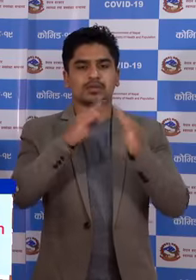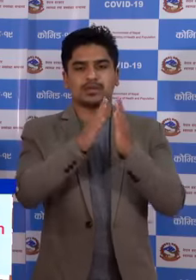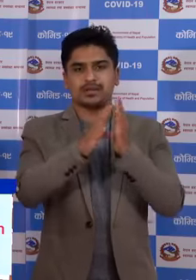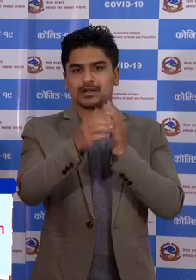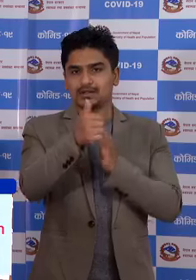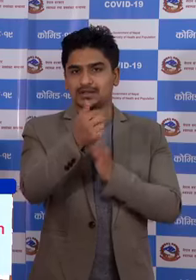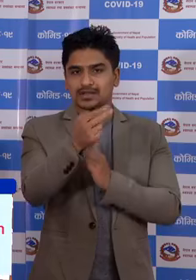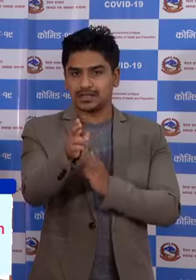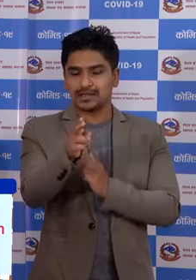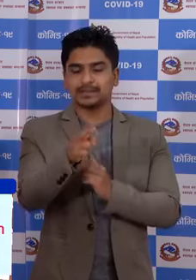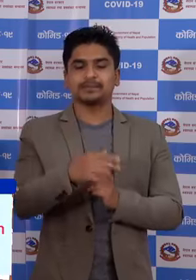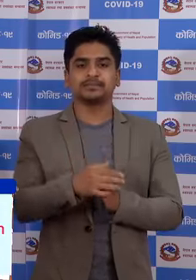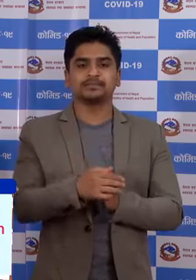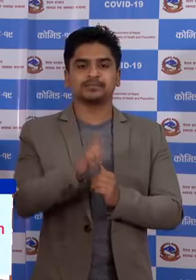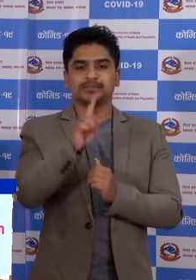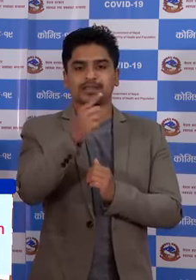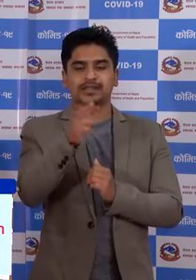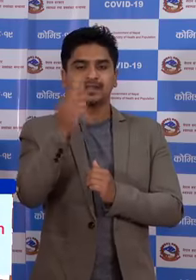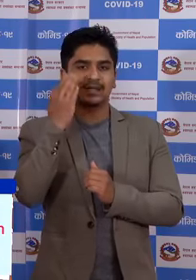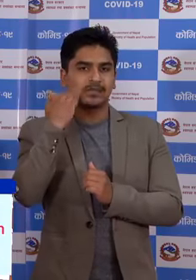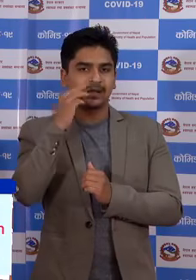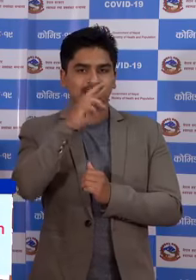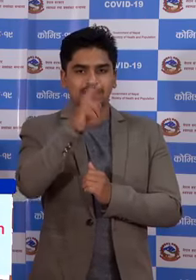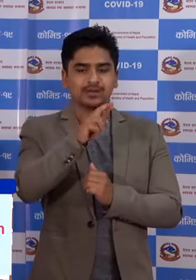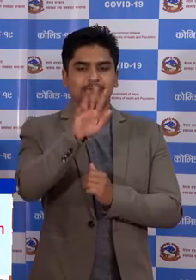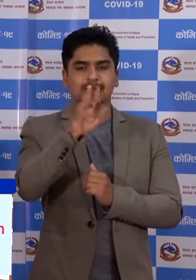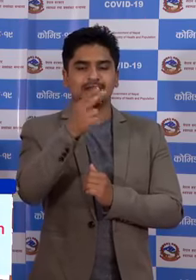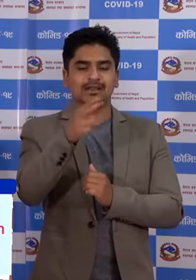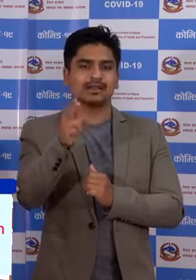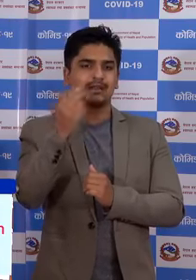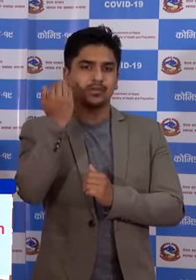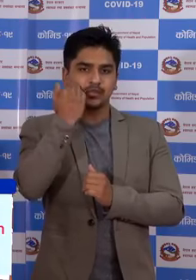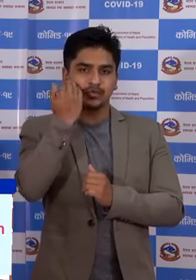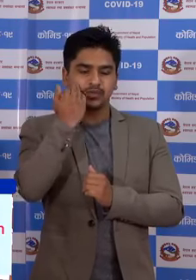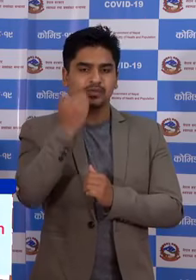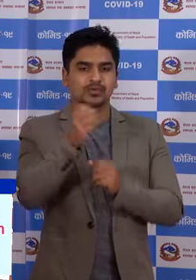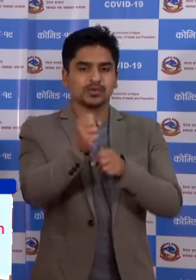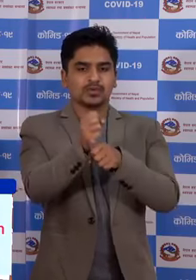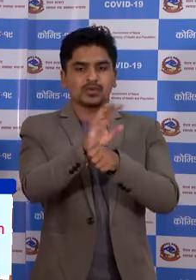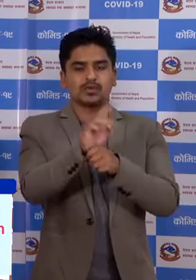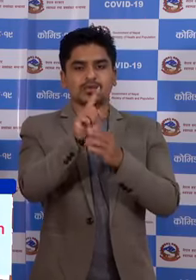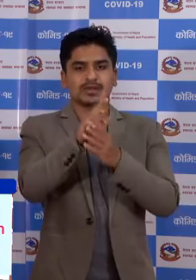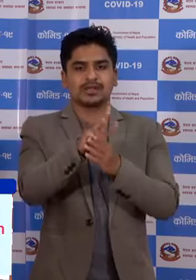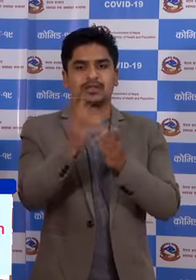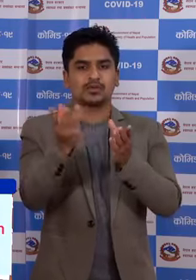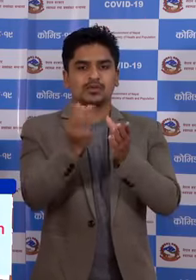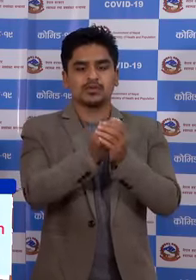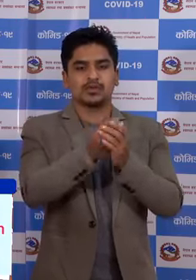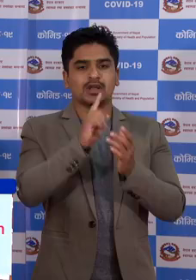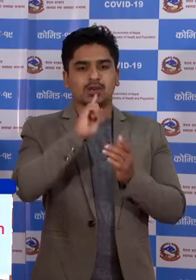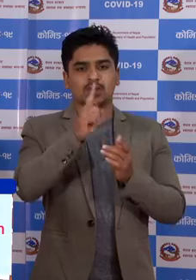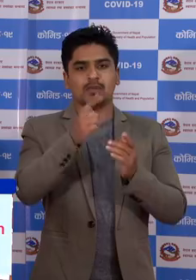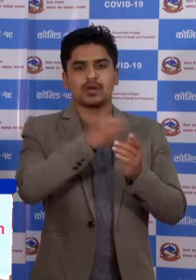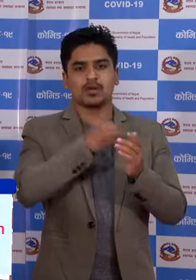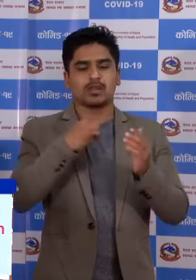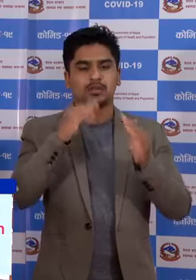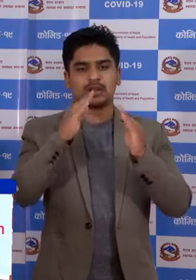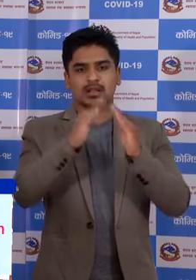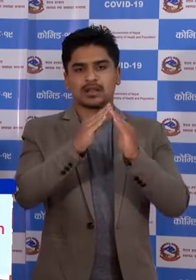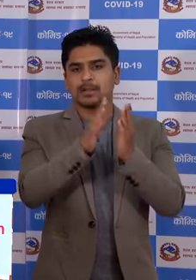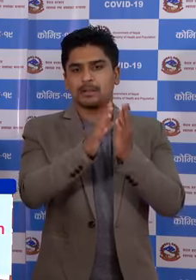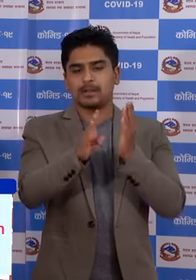जना 1 जना महिला र 5 जना पूरुष COVID-19 उनिफाईट कमांड अस्पताल बोलंबु